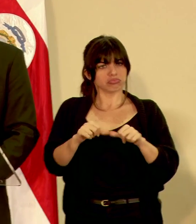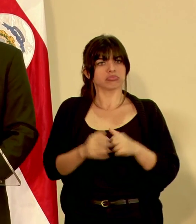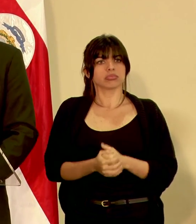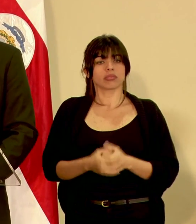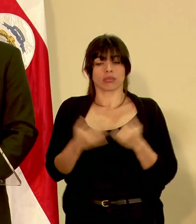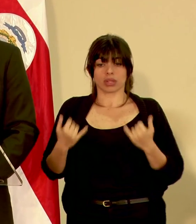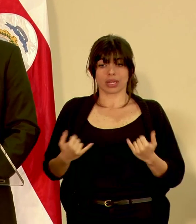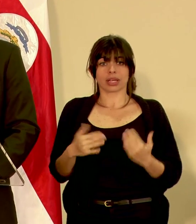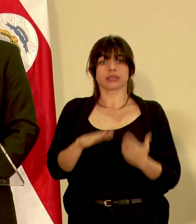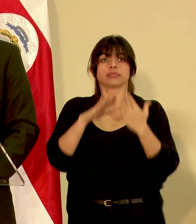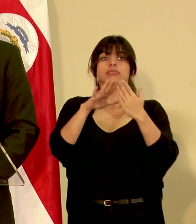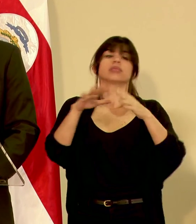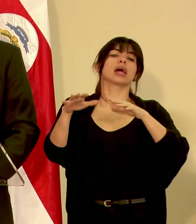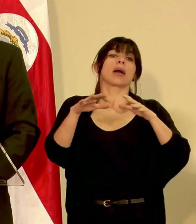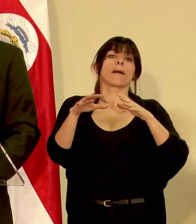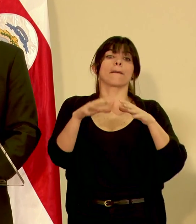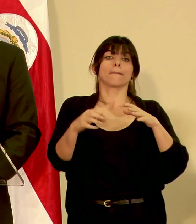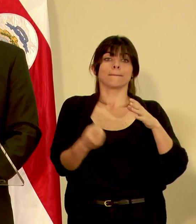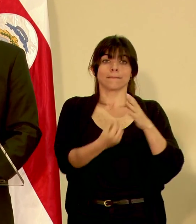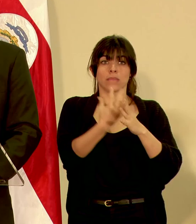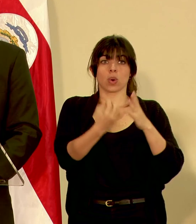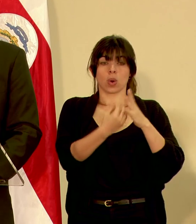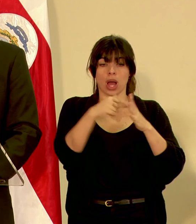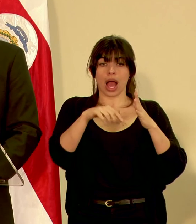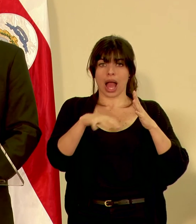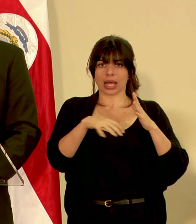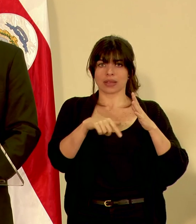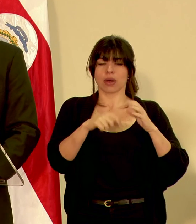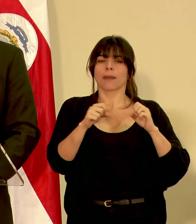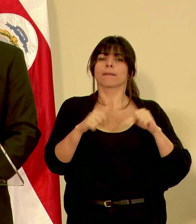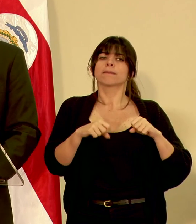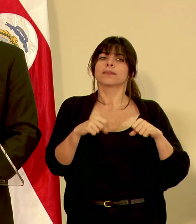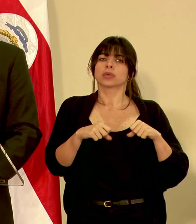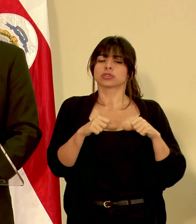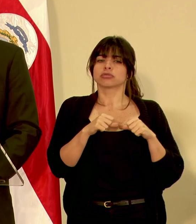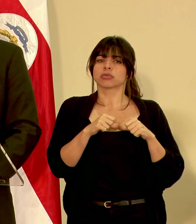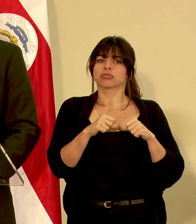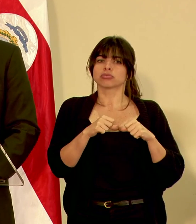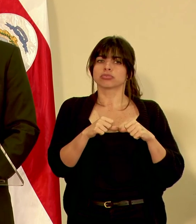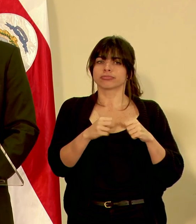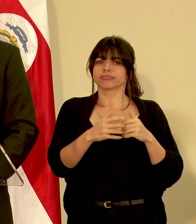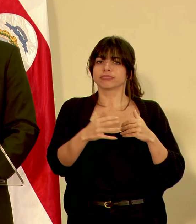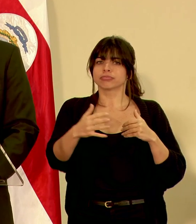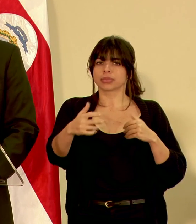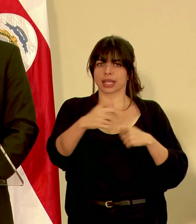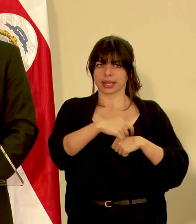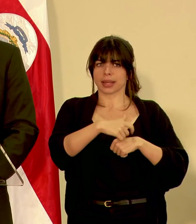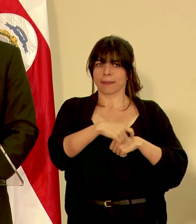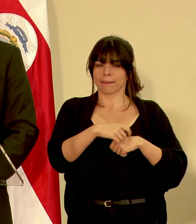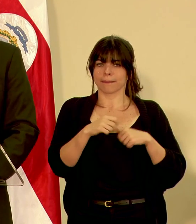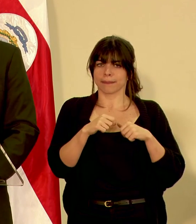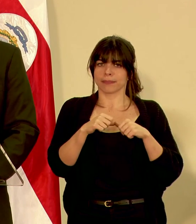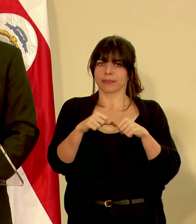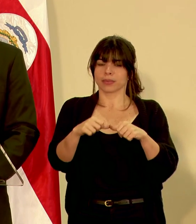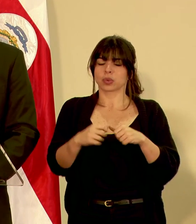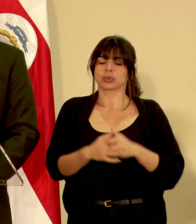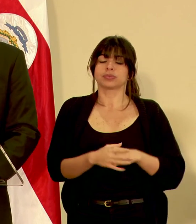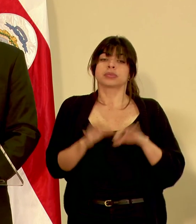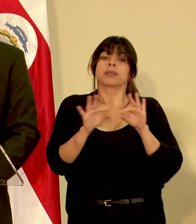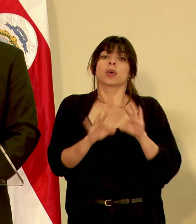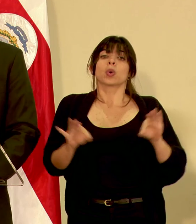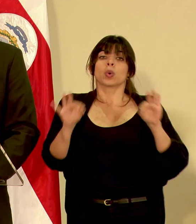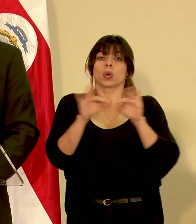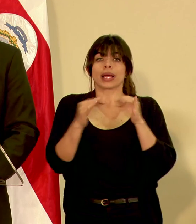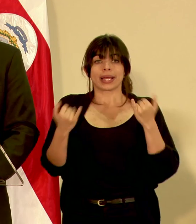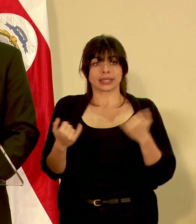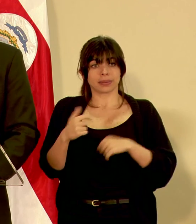ante una actividad volcánica que es muy probable se va a prolongar por mucho tiempo y es importante